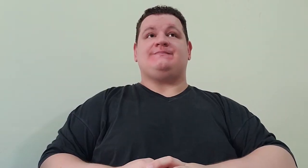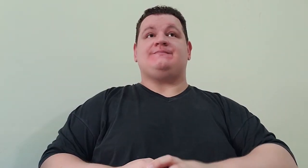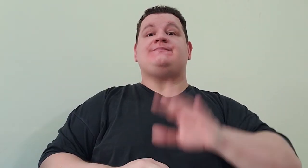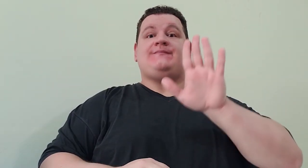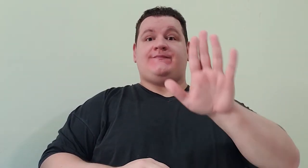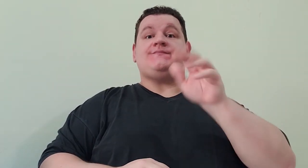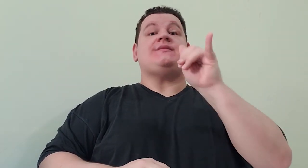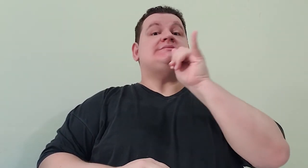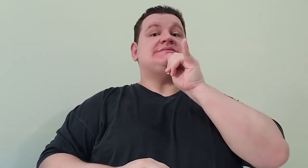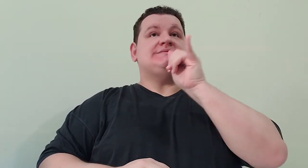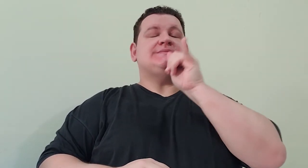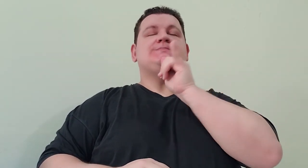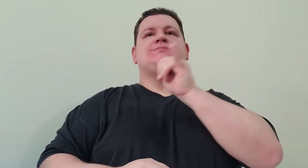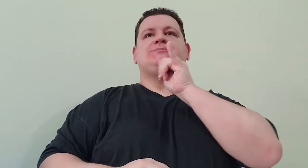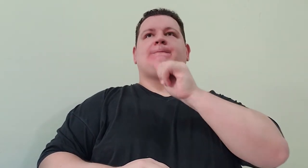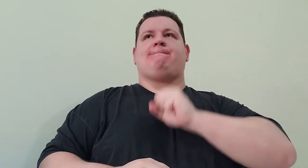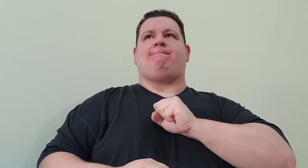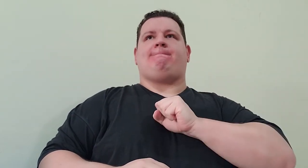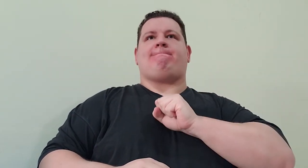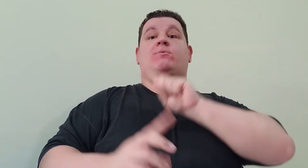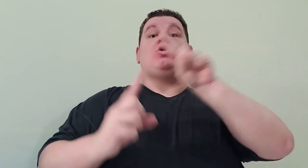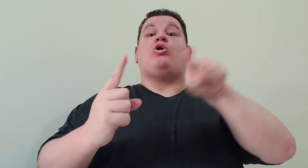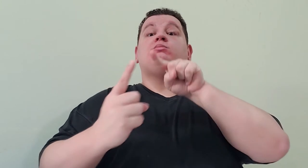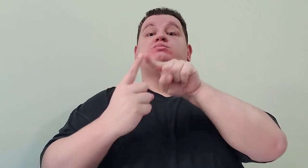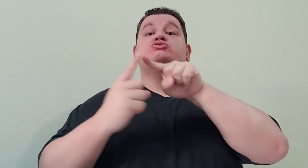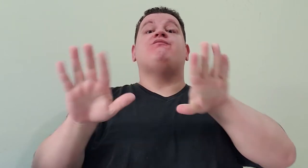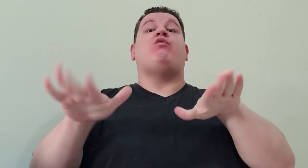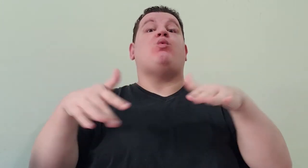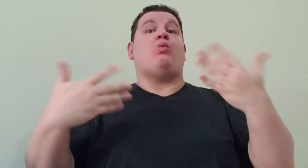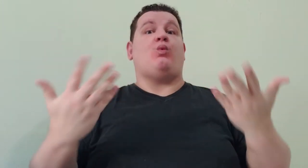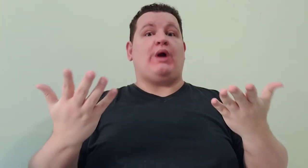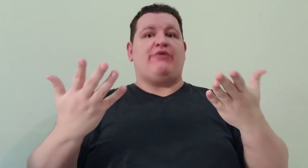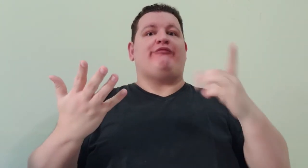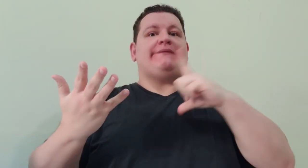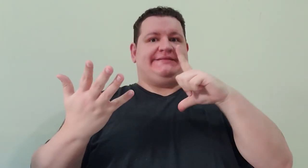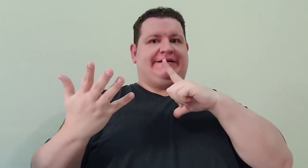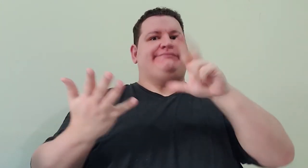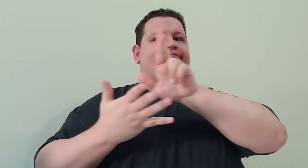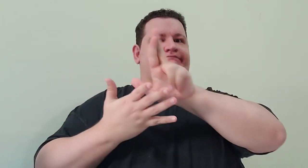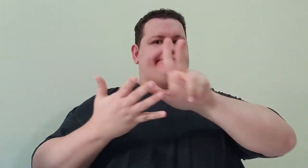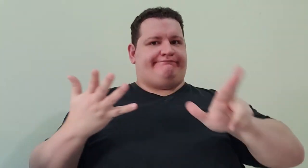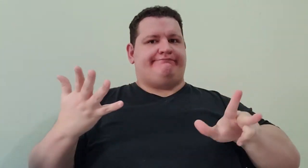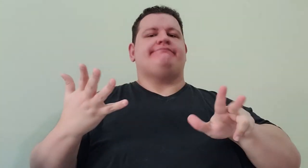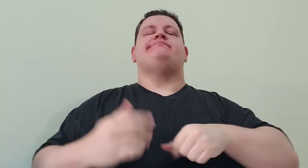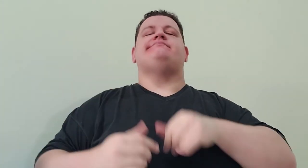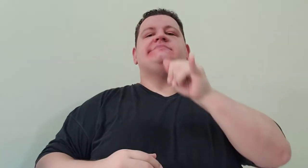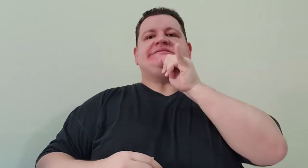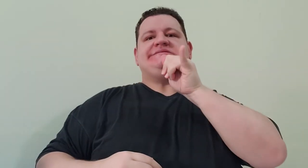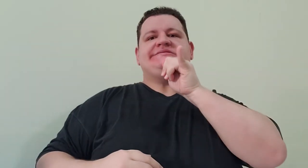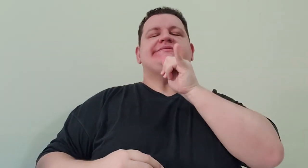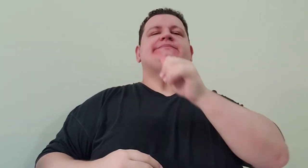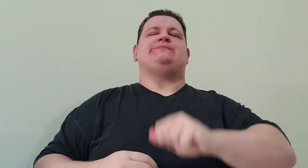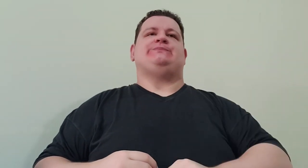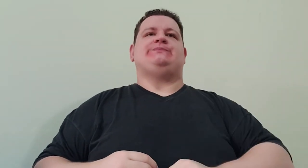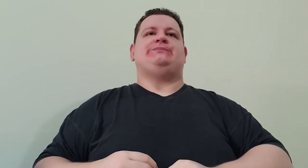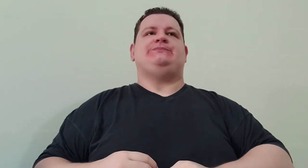Germano Bom isso vai depender do que eu quero fazer é muito diversificado